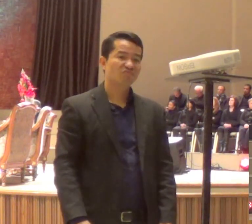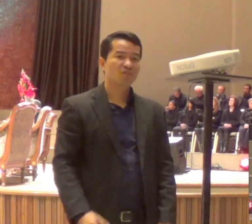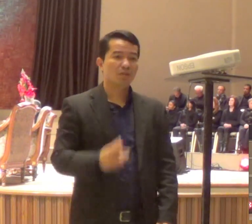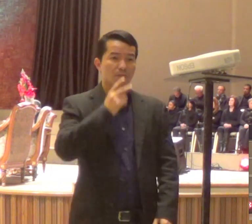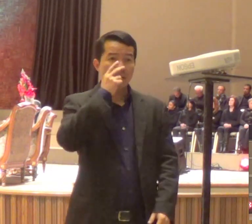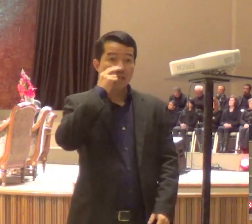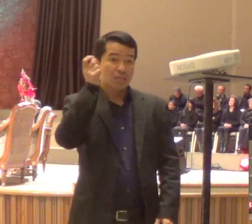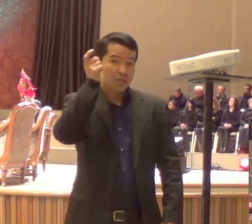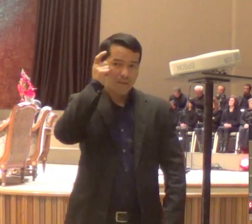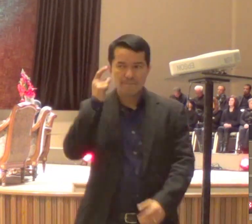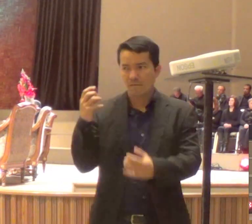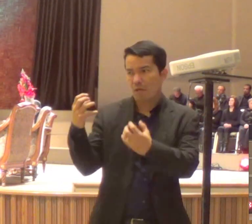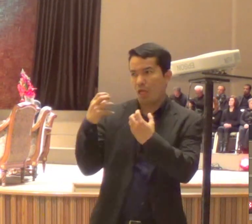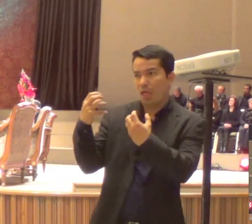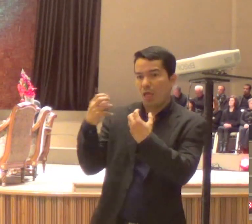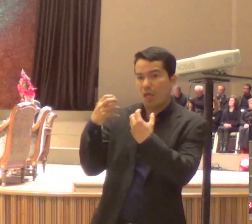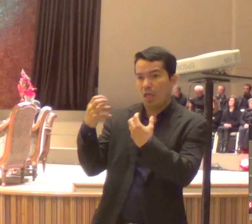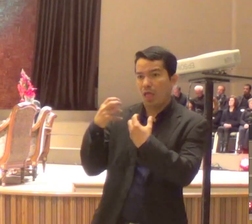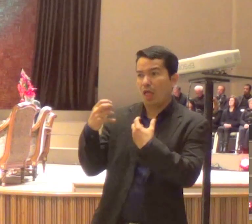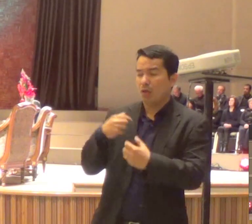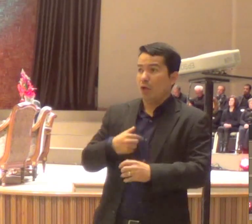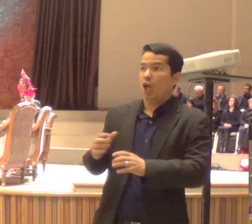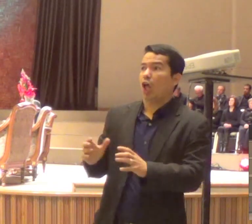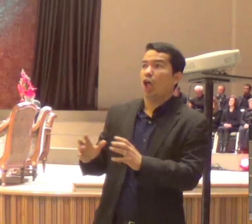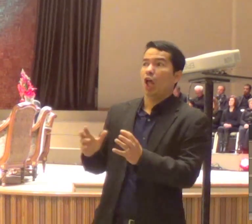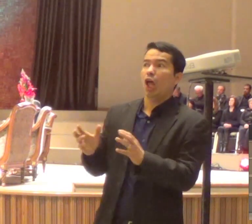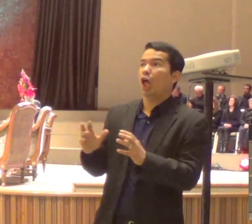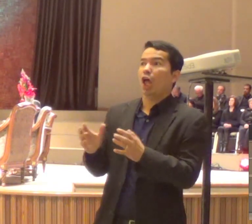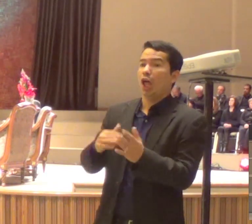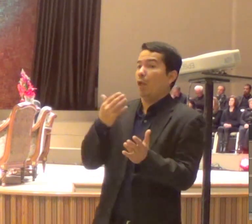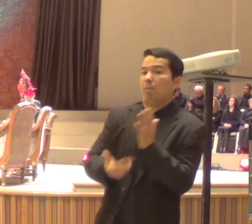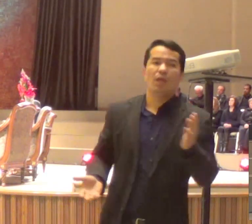e aqui para mim, a grande diferença, entre Pedro e Judas,